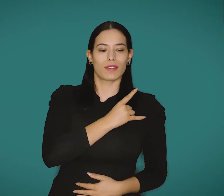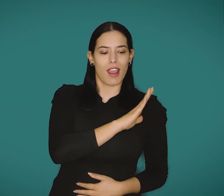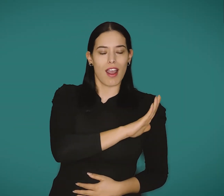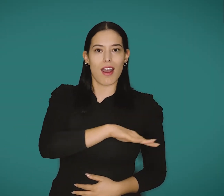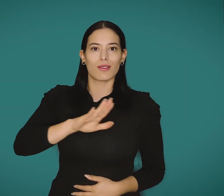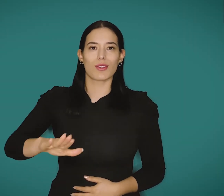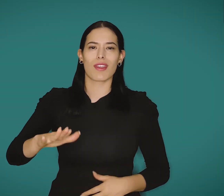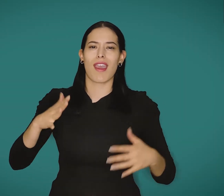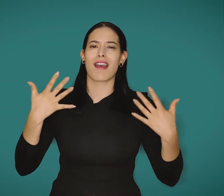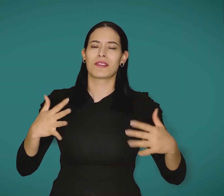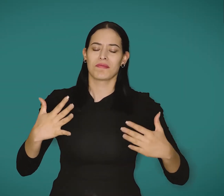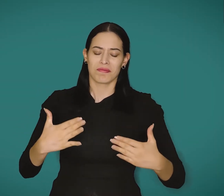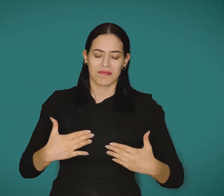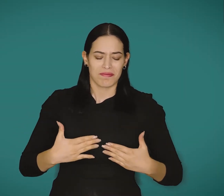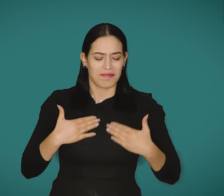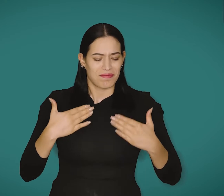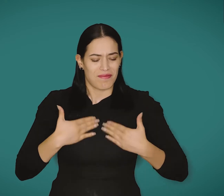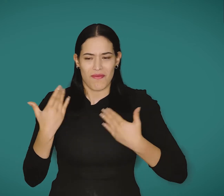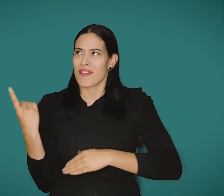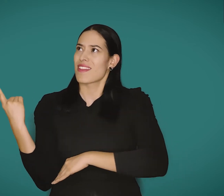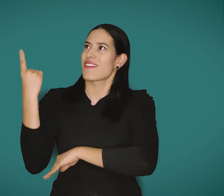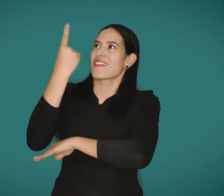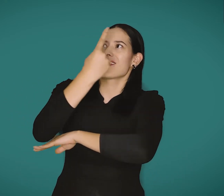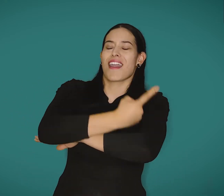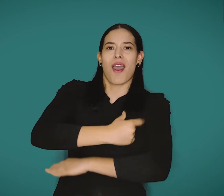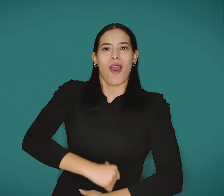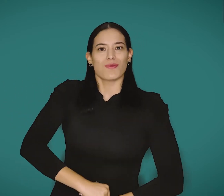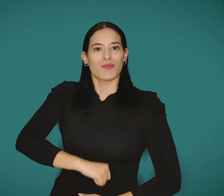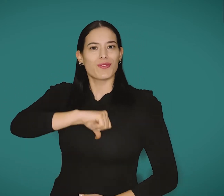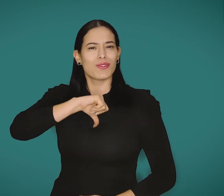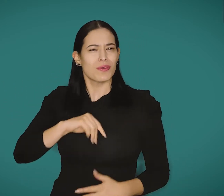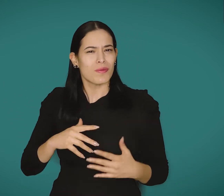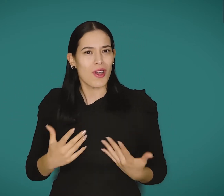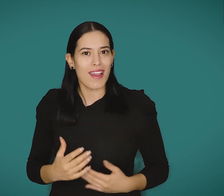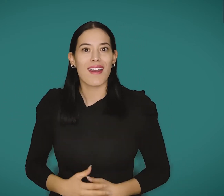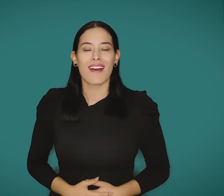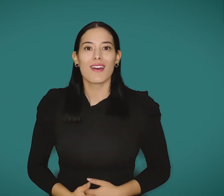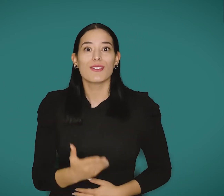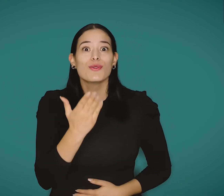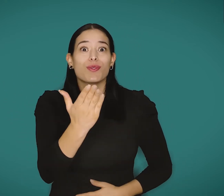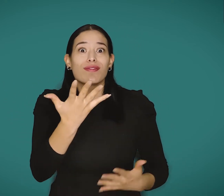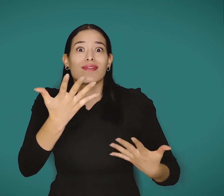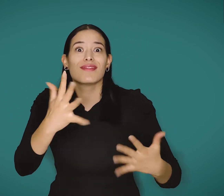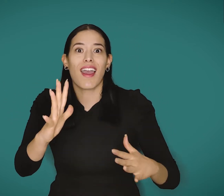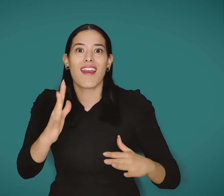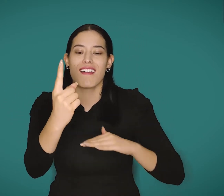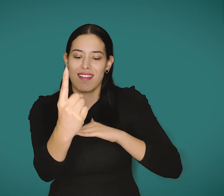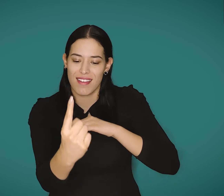Estimado Admitido, hoy más que nunca la Universidad de Antioquia se siente orgullosa de que